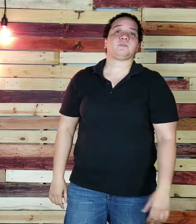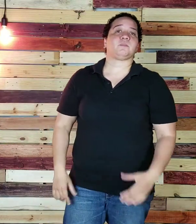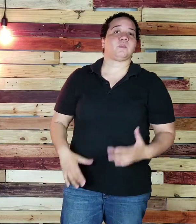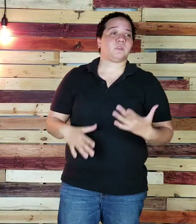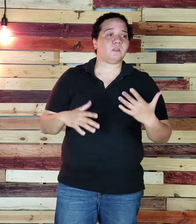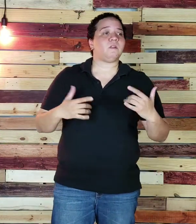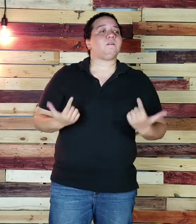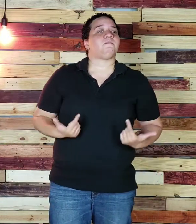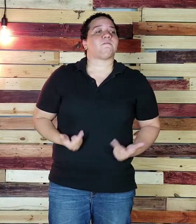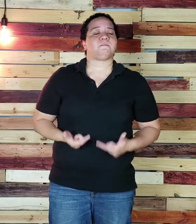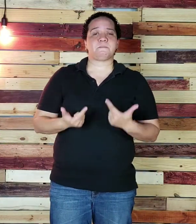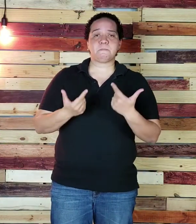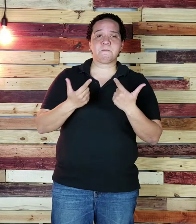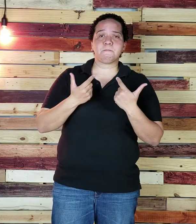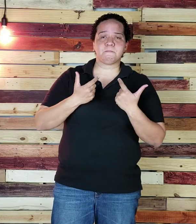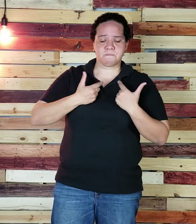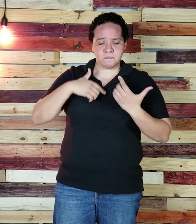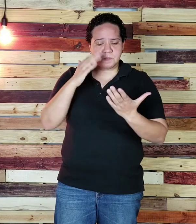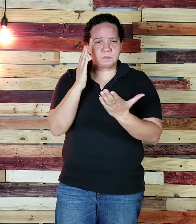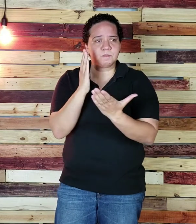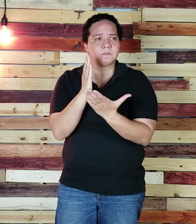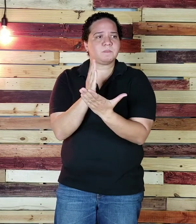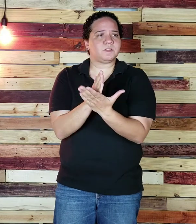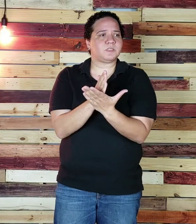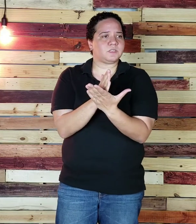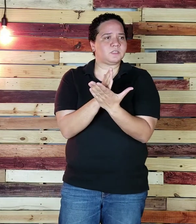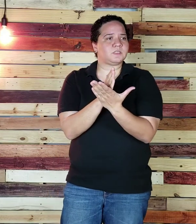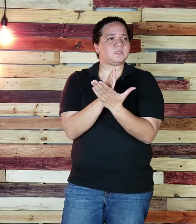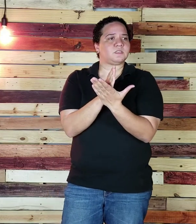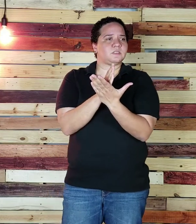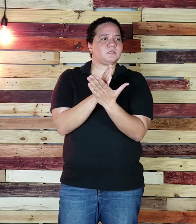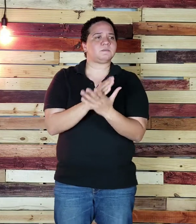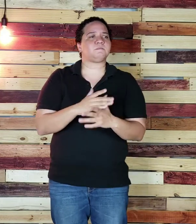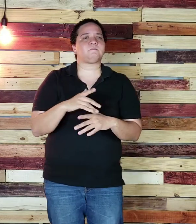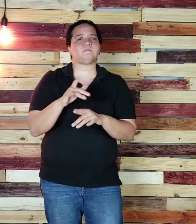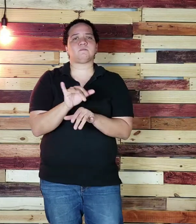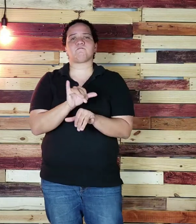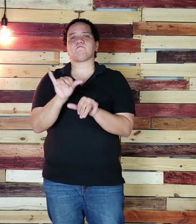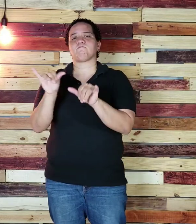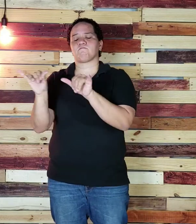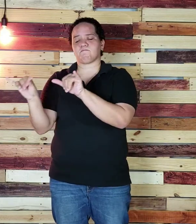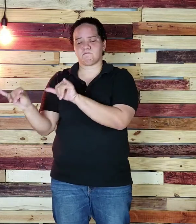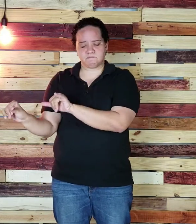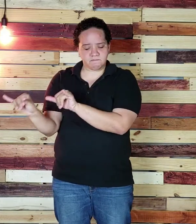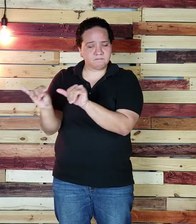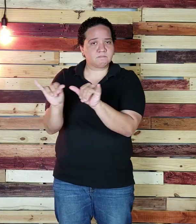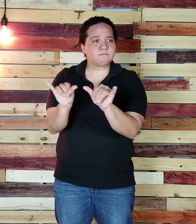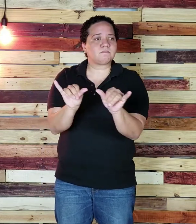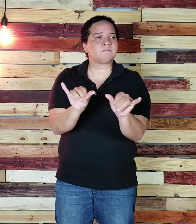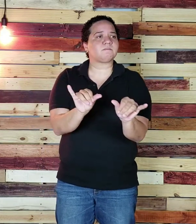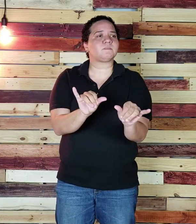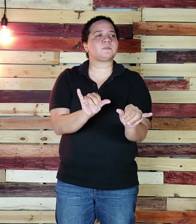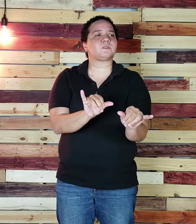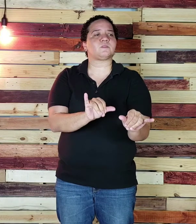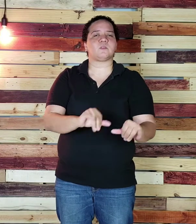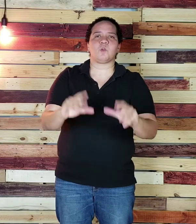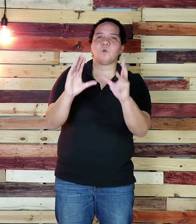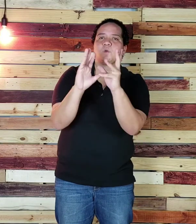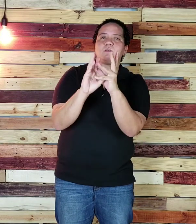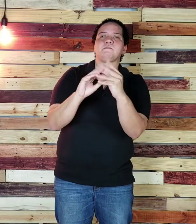Parece que la vida se detiene Como